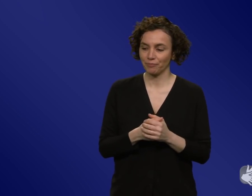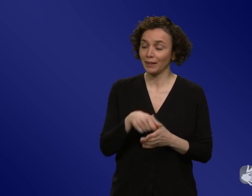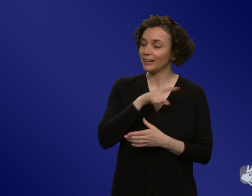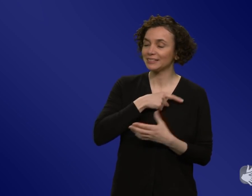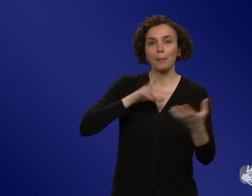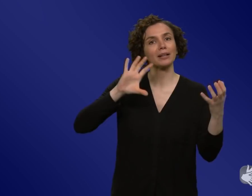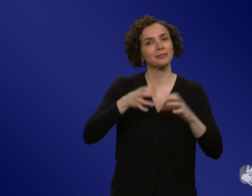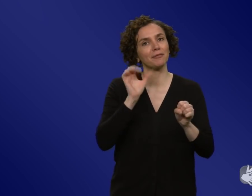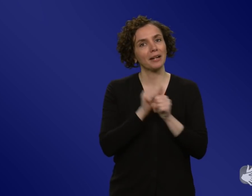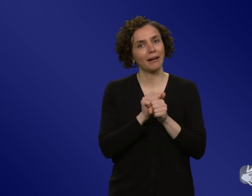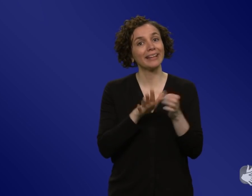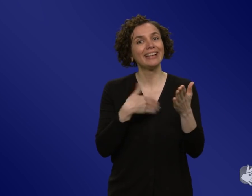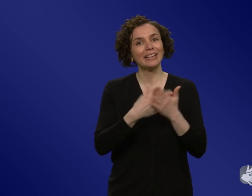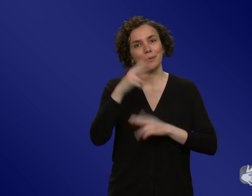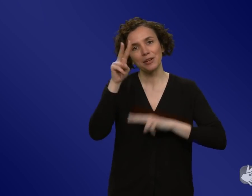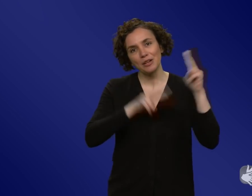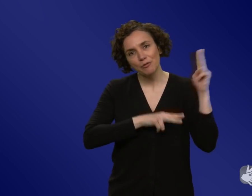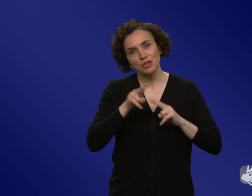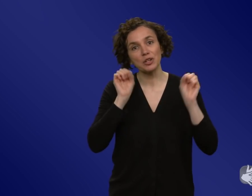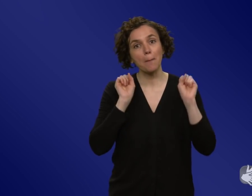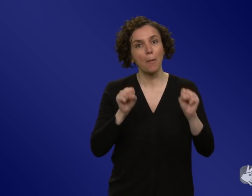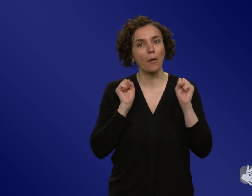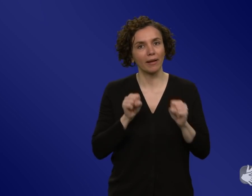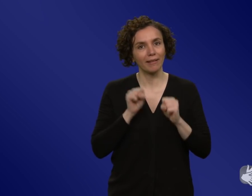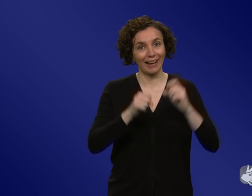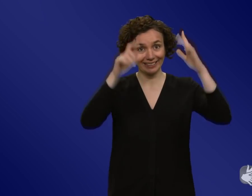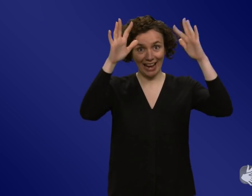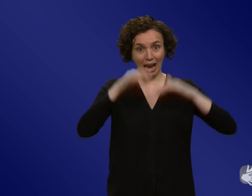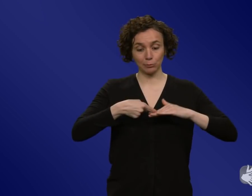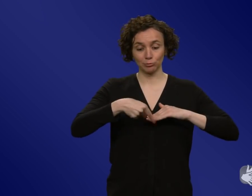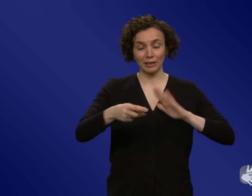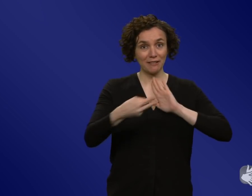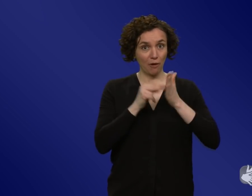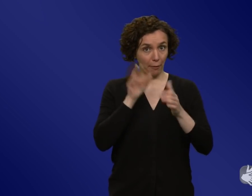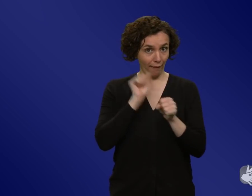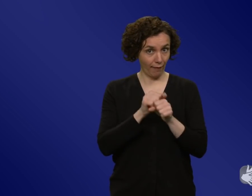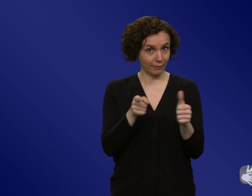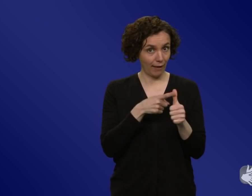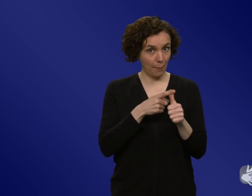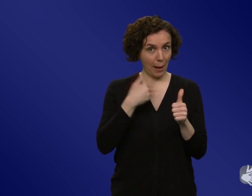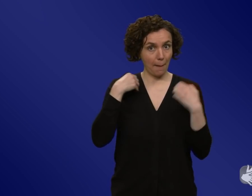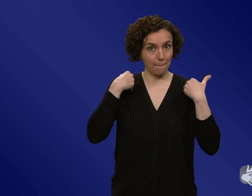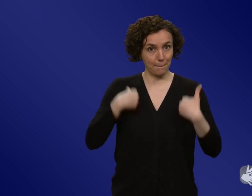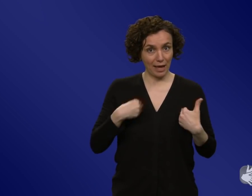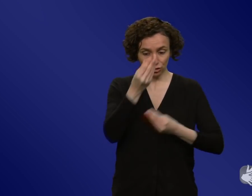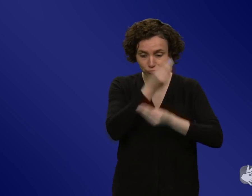vorbereiten, wenn man nochmal mehr versucht, vom Menschen aus zu denken und wenn man die Fachleute einbindet, die sich auskennen mit Verhalten, mit